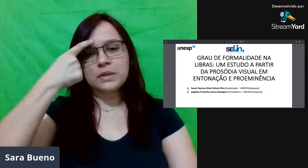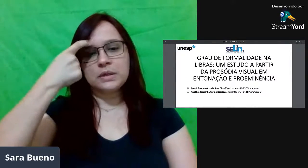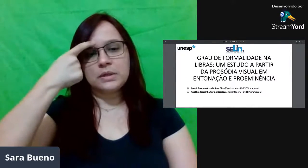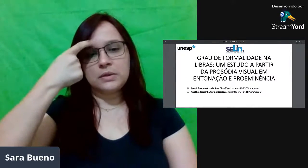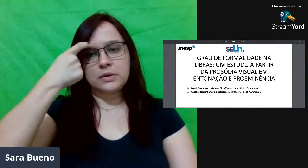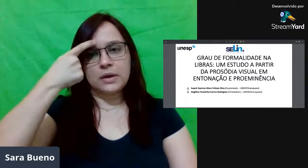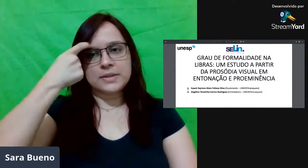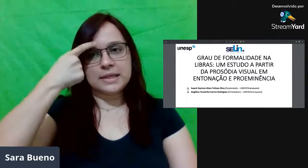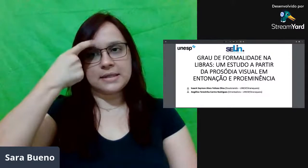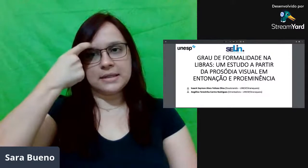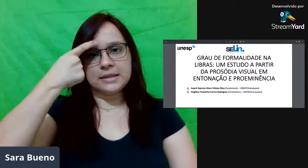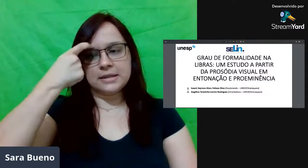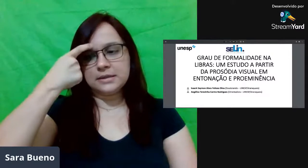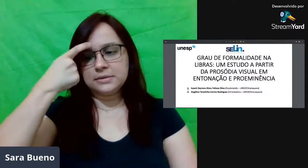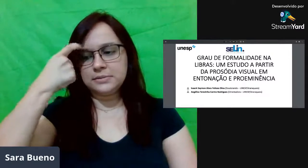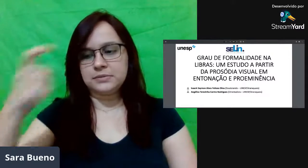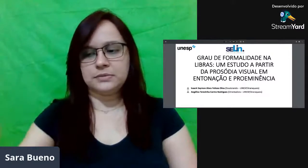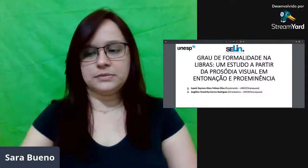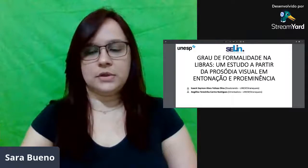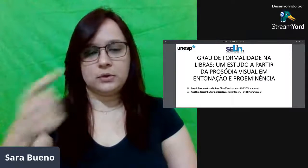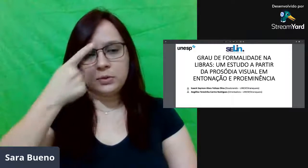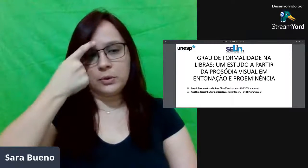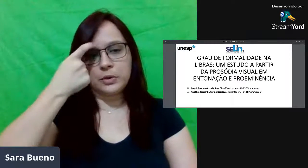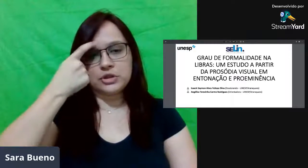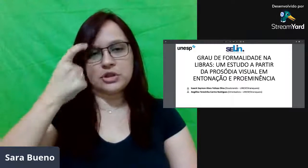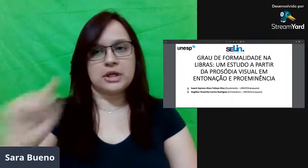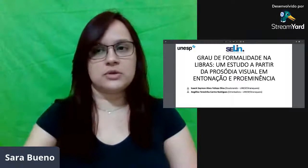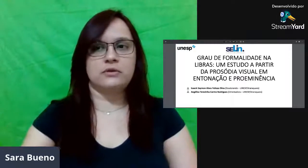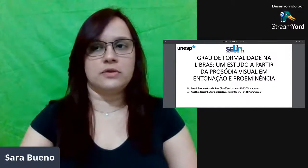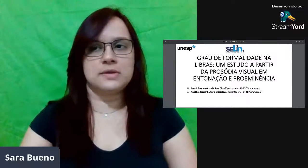Vou colocar o Isaac na tela. Eu posso tirar a sua voz.